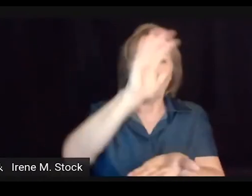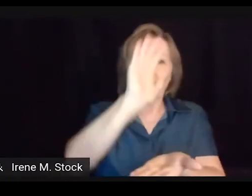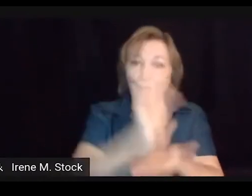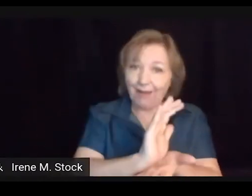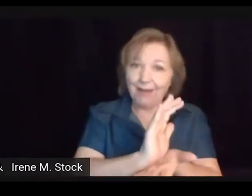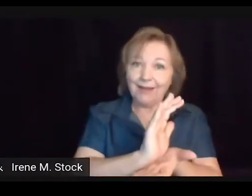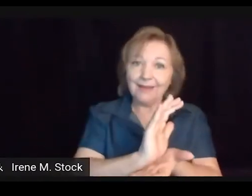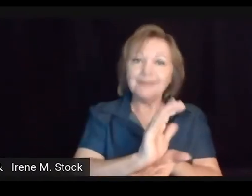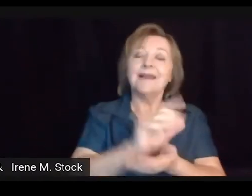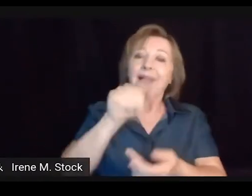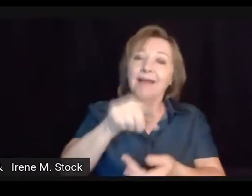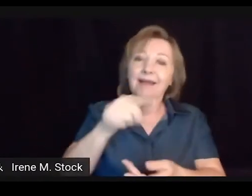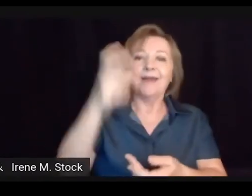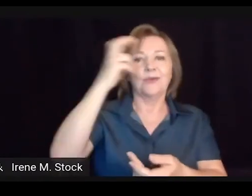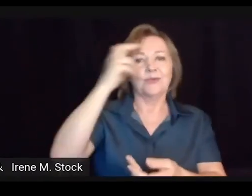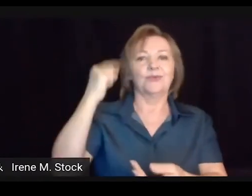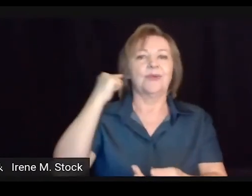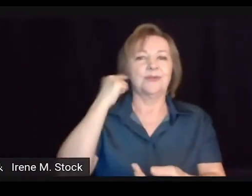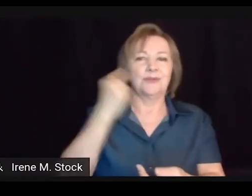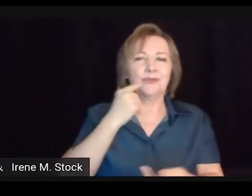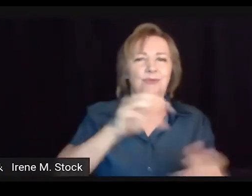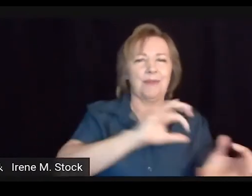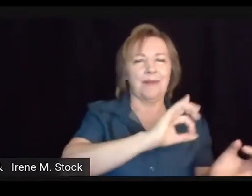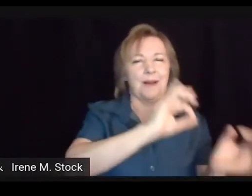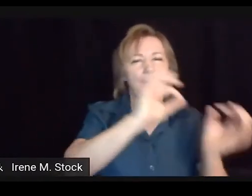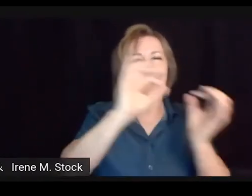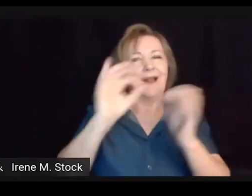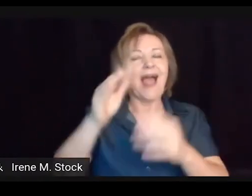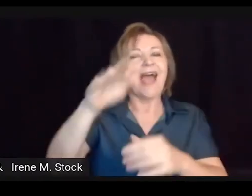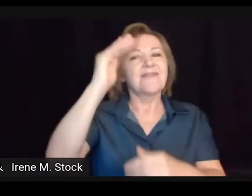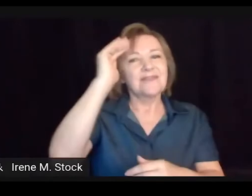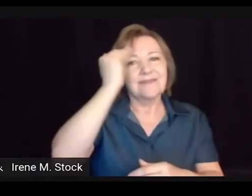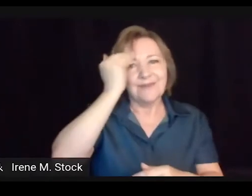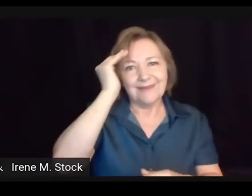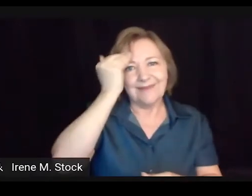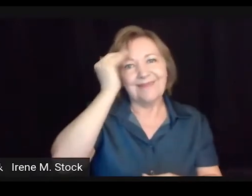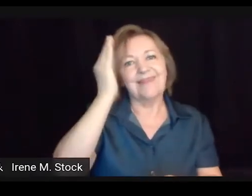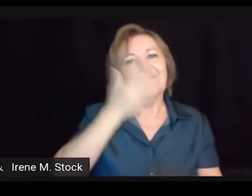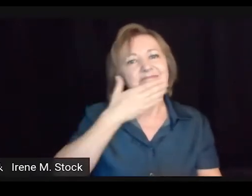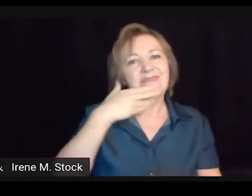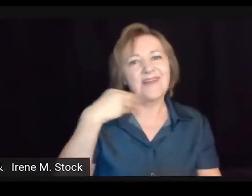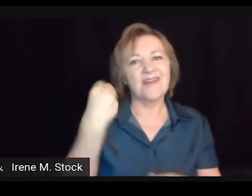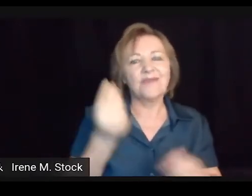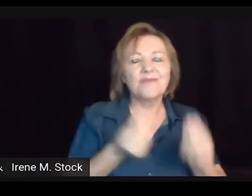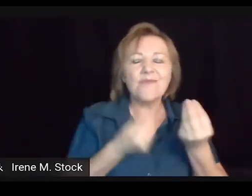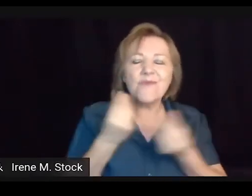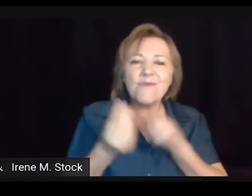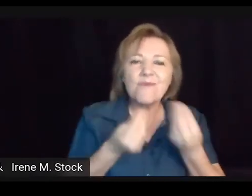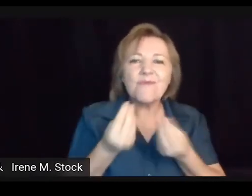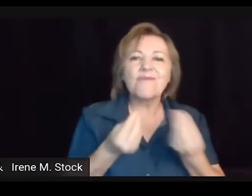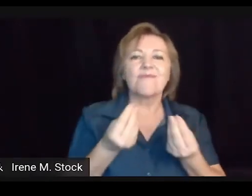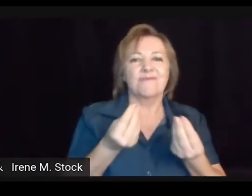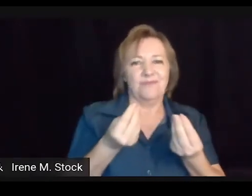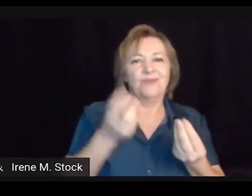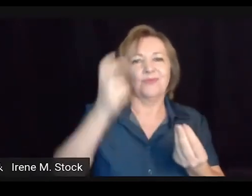visualizar ali o meu vídeo, né, que eu vou explicar um pouco sobre a cultura surda. E vocês vão entender melhor,